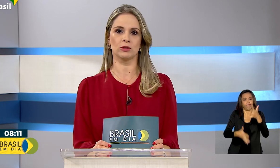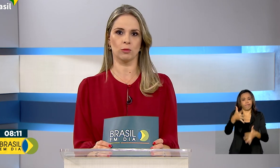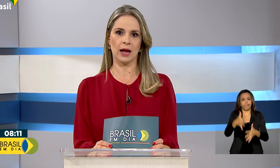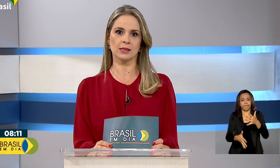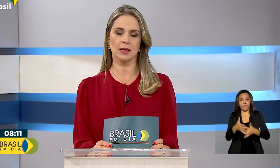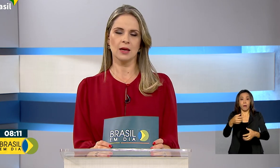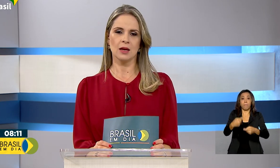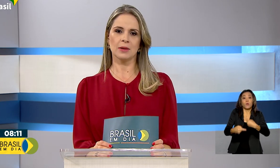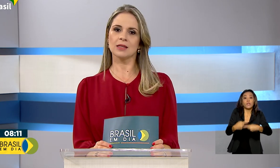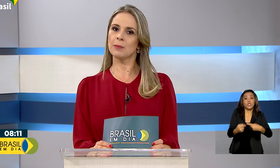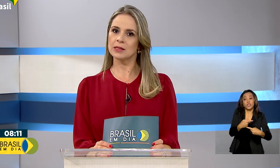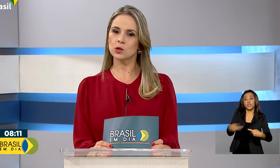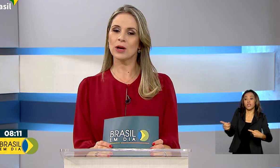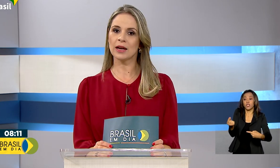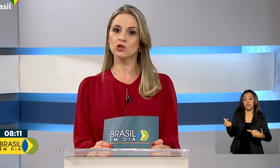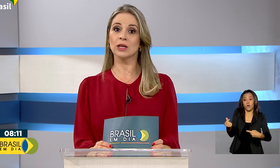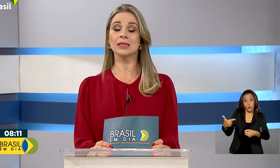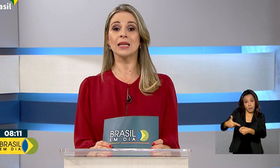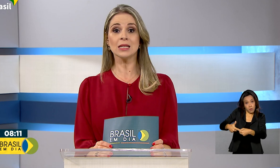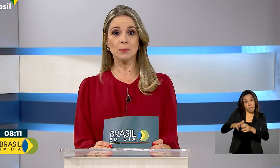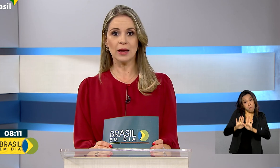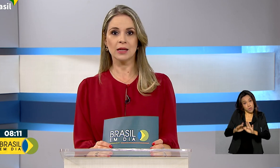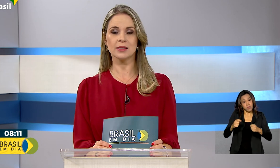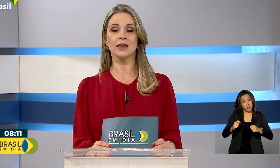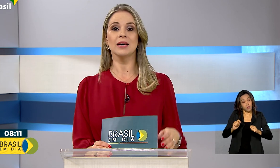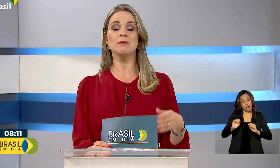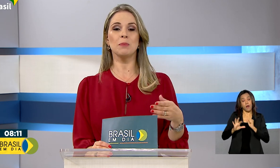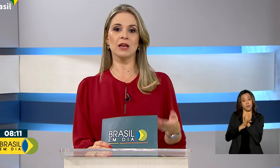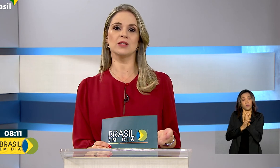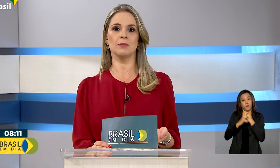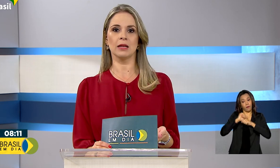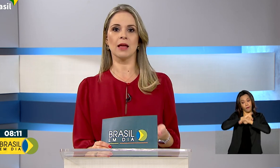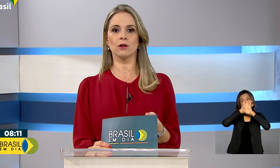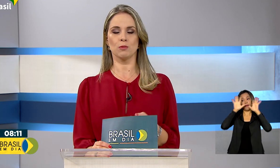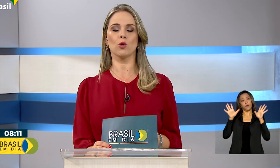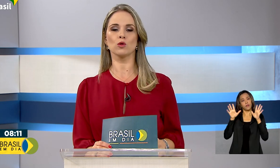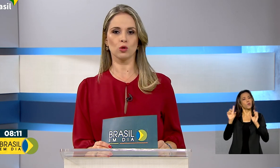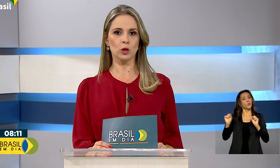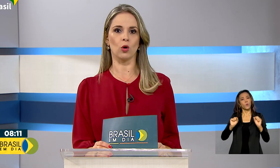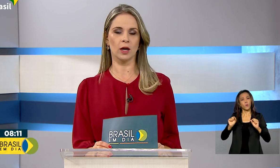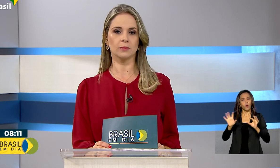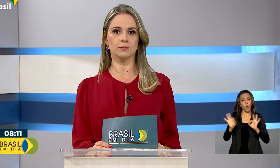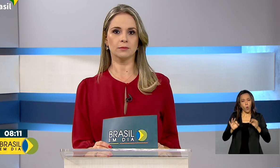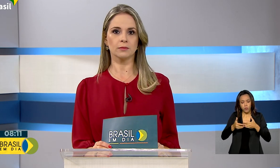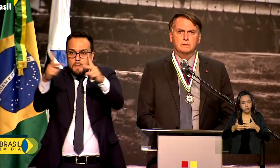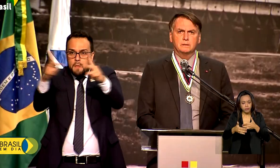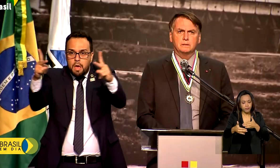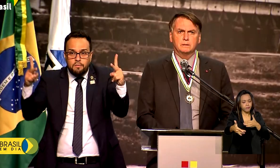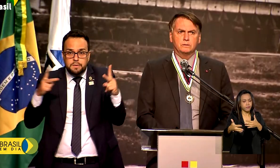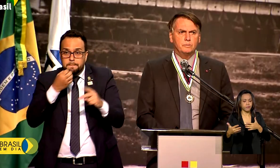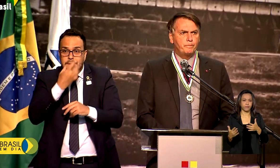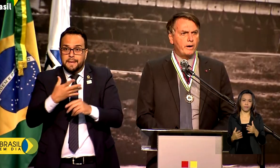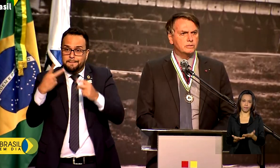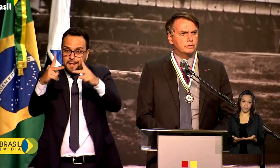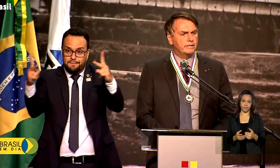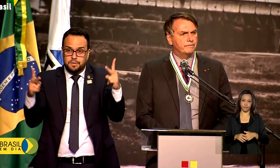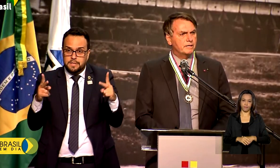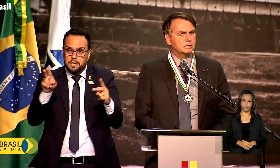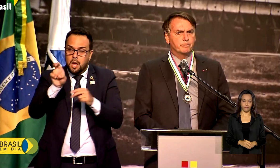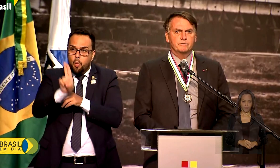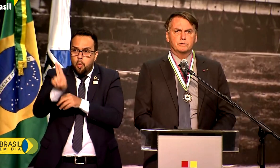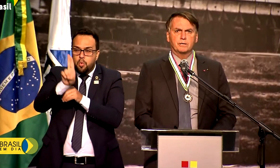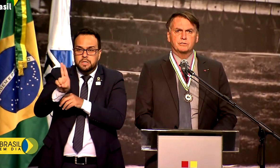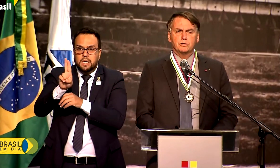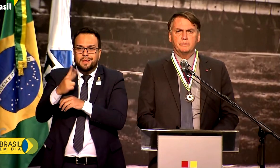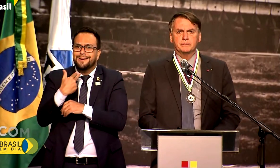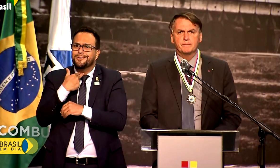preços da Petrobras, mas que é preciso garantir transparência e previsibilidade para o consumidor. Não pode toda